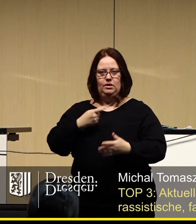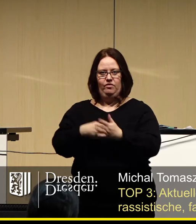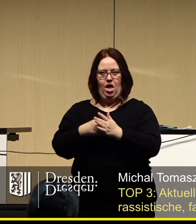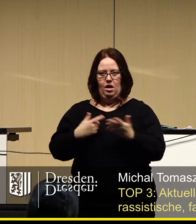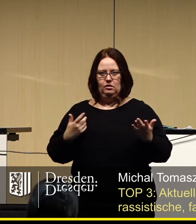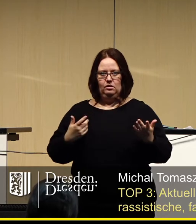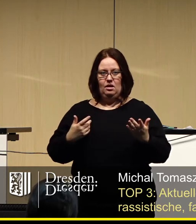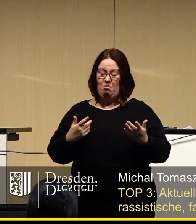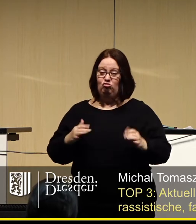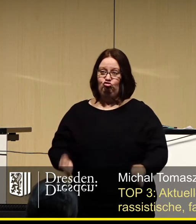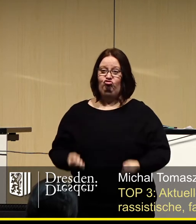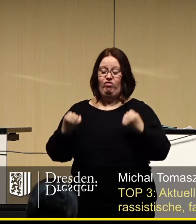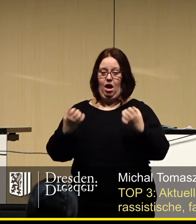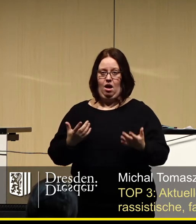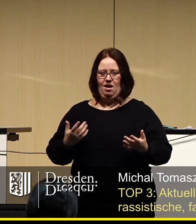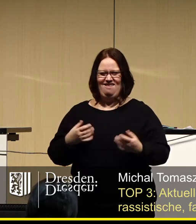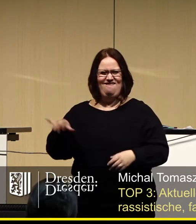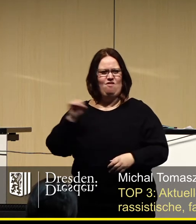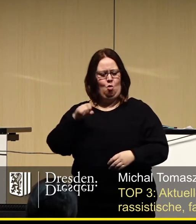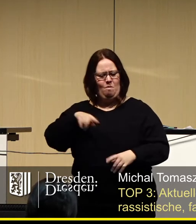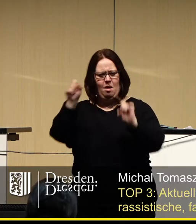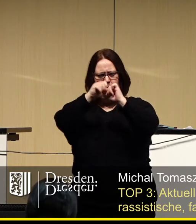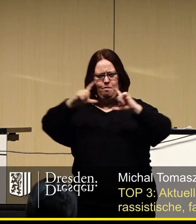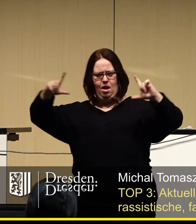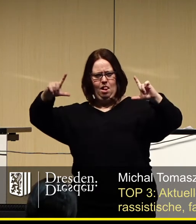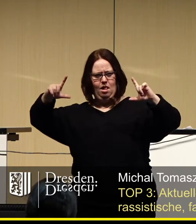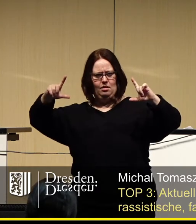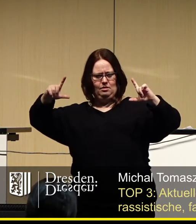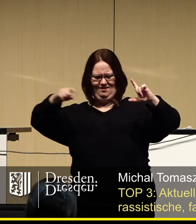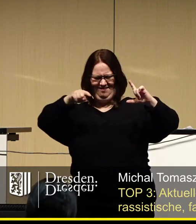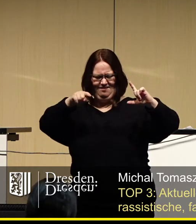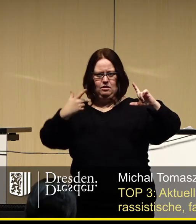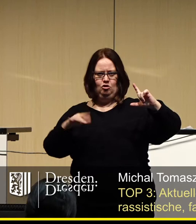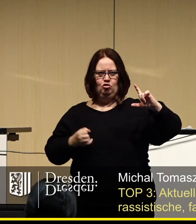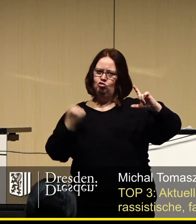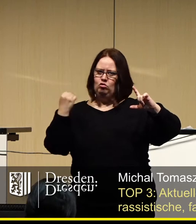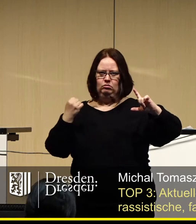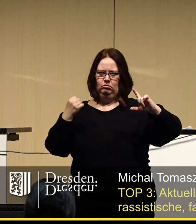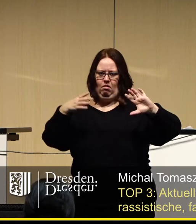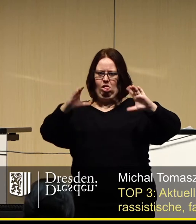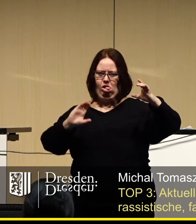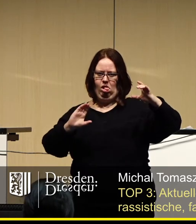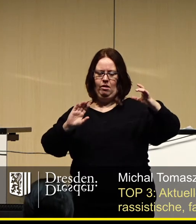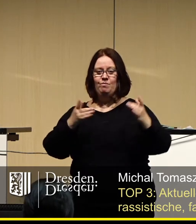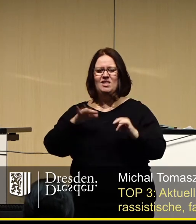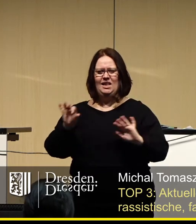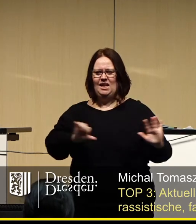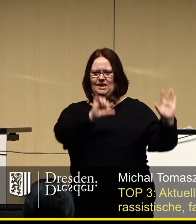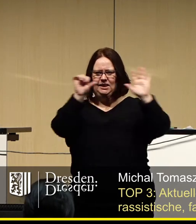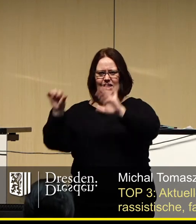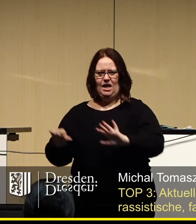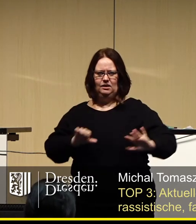leider verdammt schwer. Denn dieses Bild, machen wir uns nichts vor, ist schwer beschädigt. Seit sechs Jahren zeigt